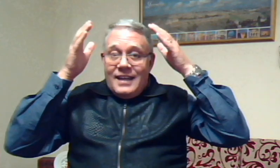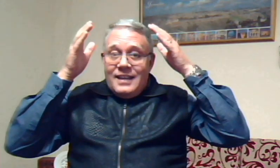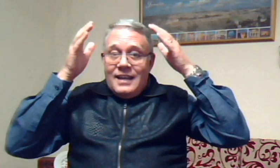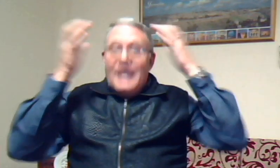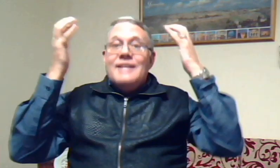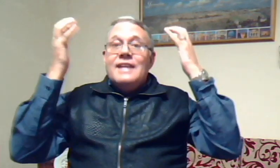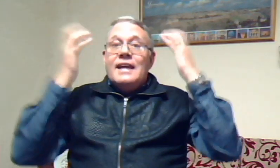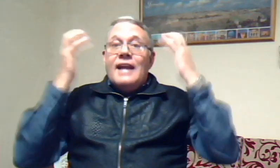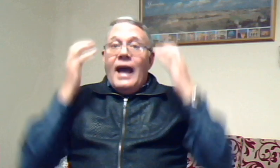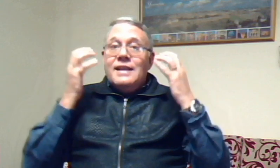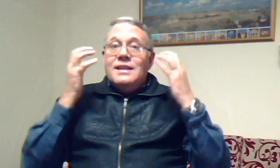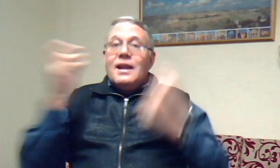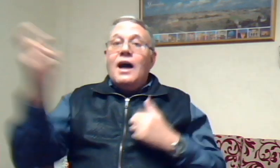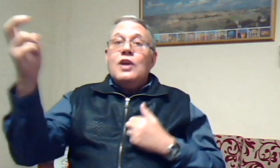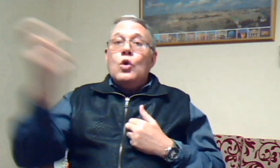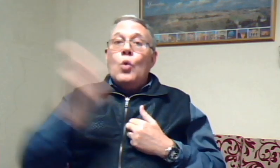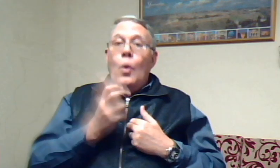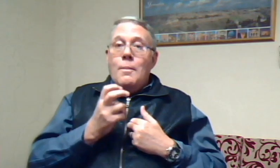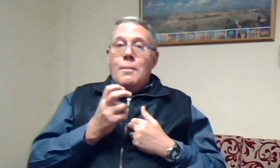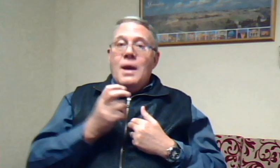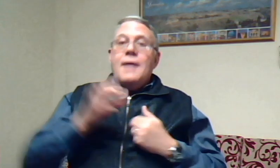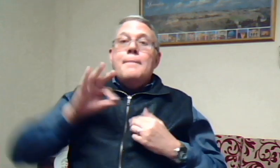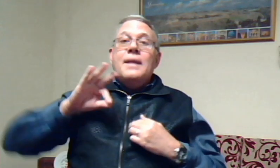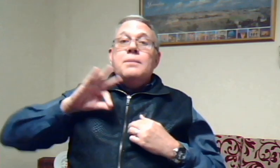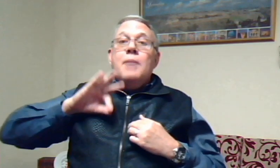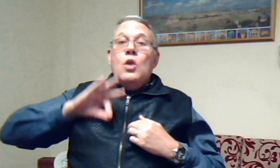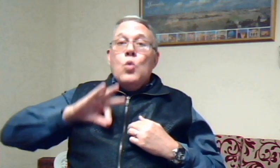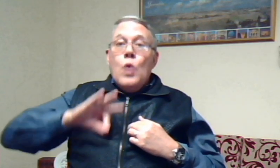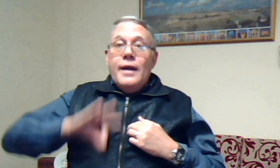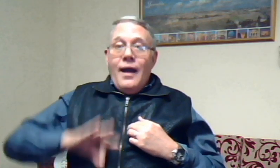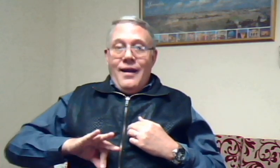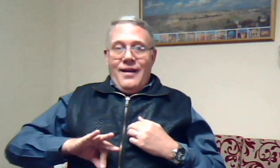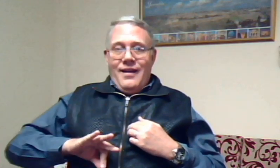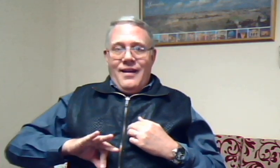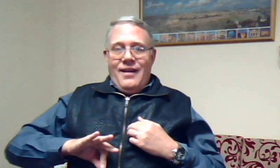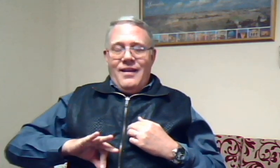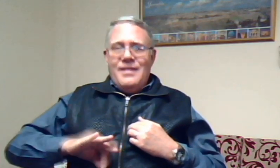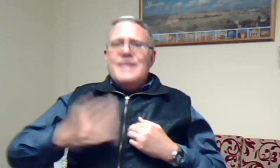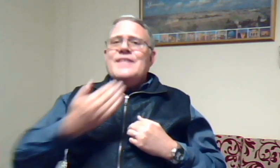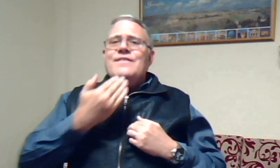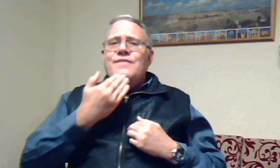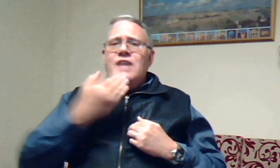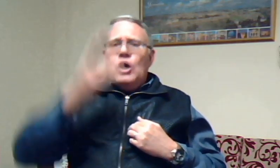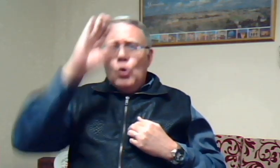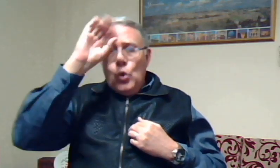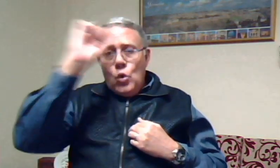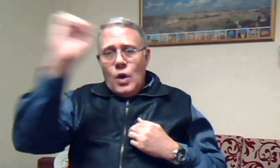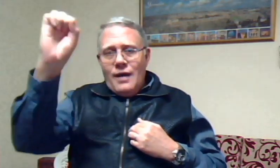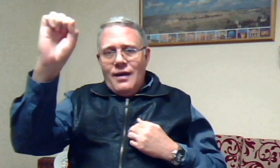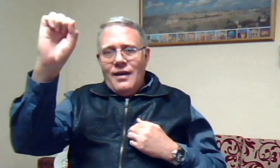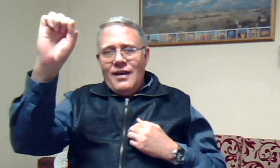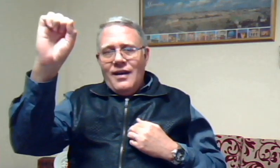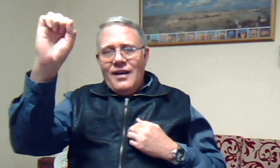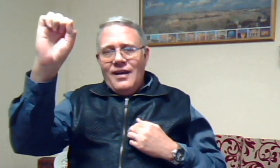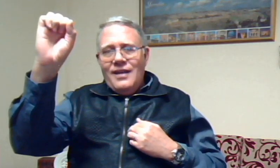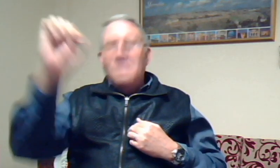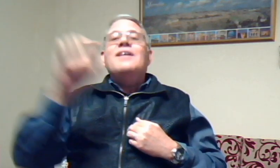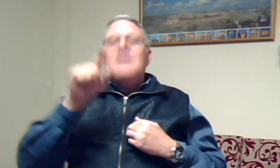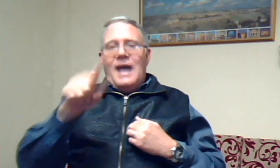die rechter gaan kom met belooning wie gloe hy